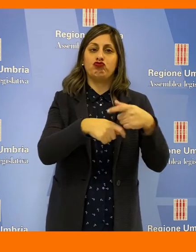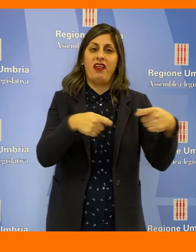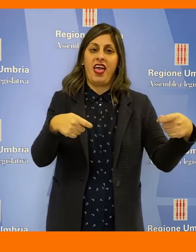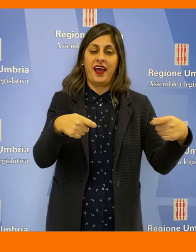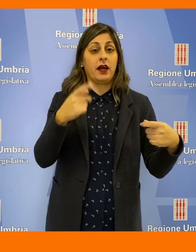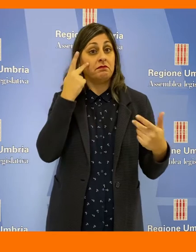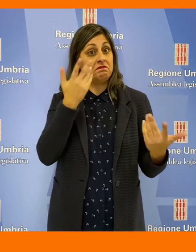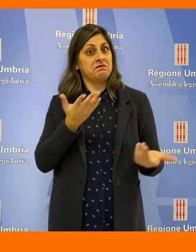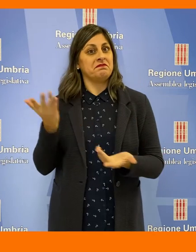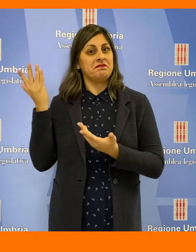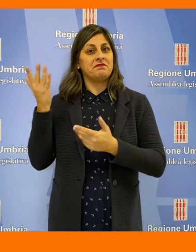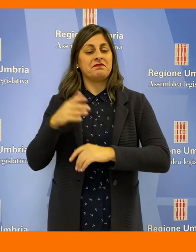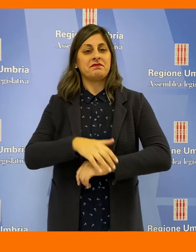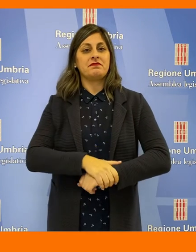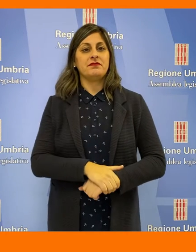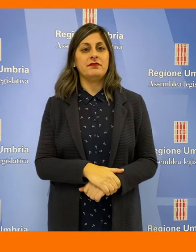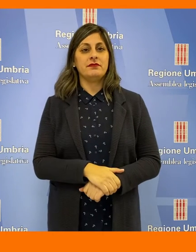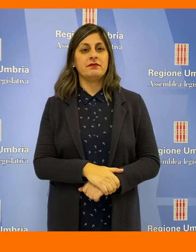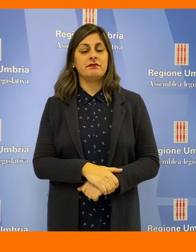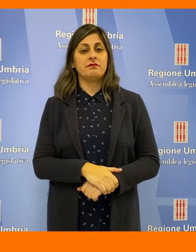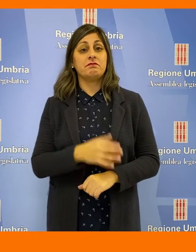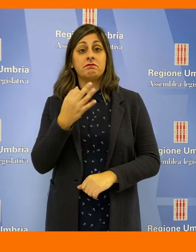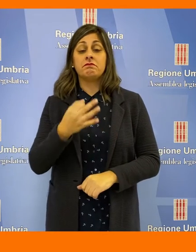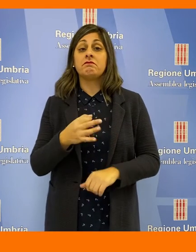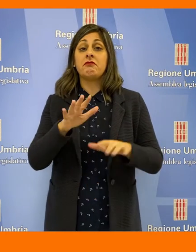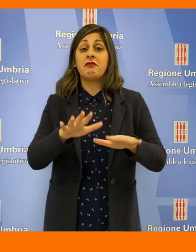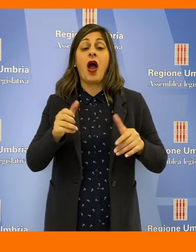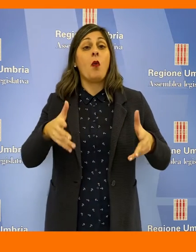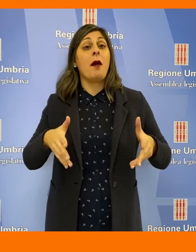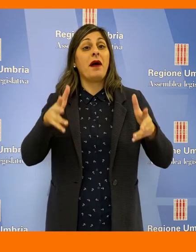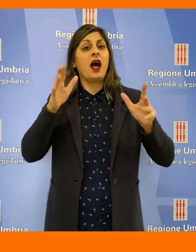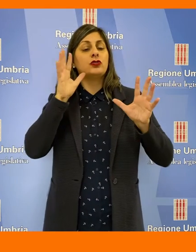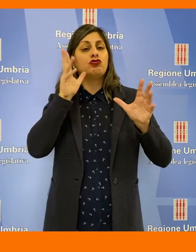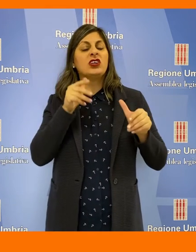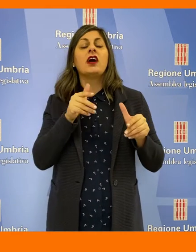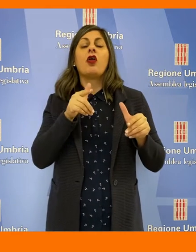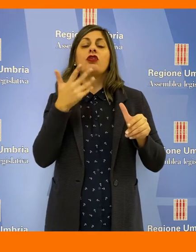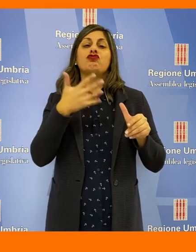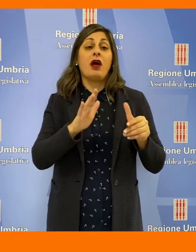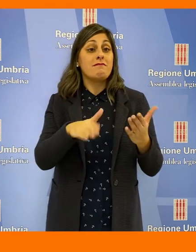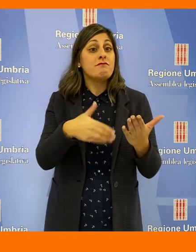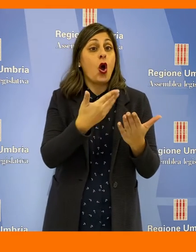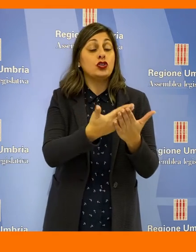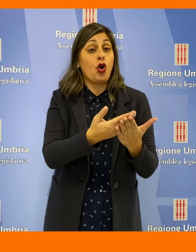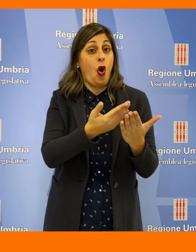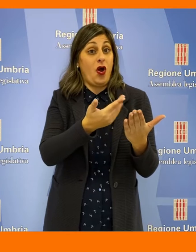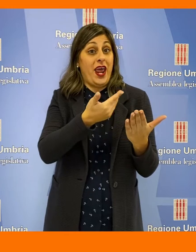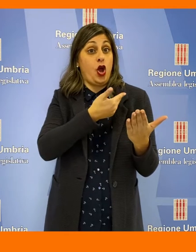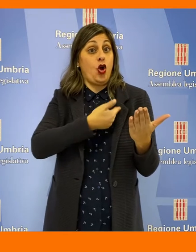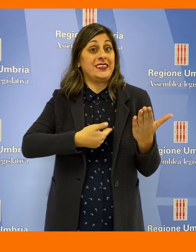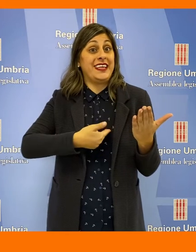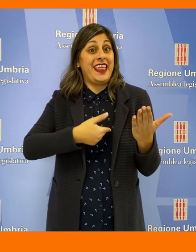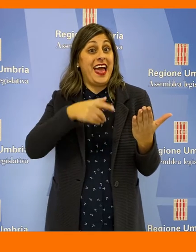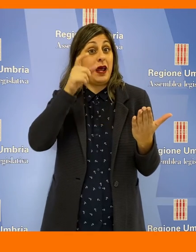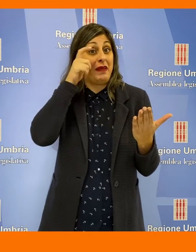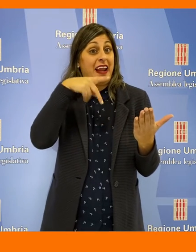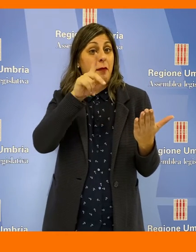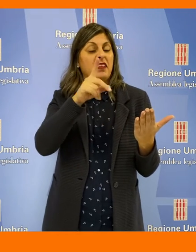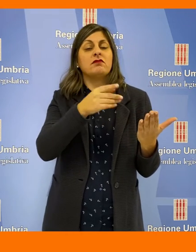Vediamo. Era stata l'aula di Palazzo Cesaroni a rimandare in commissione una mozione del consigliere Michele Bettarelli del PD,